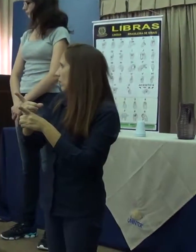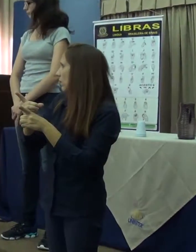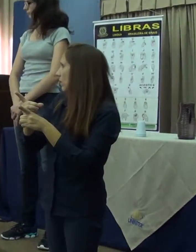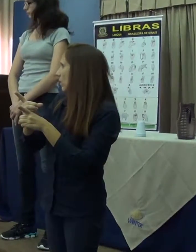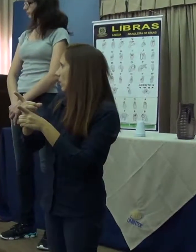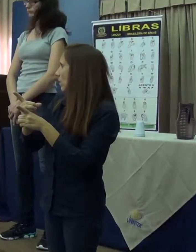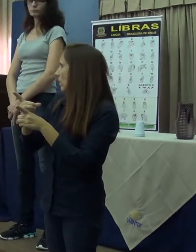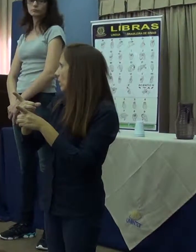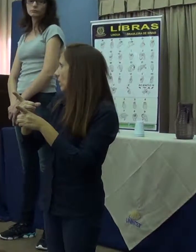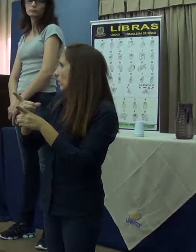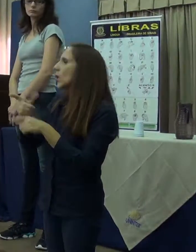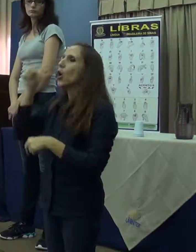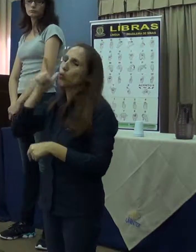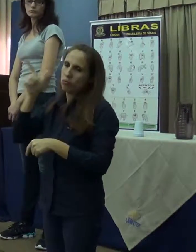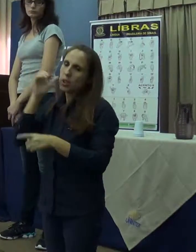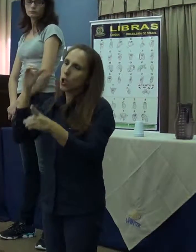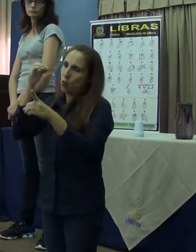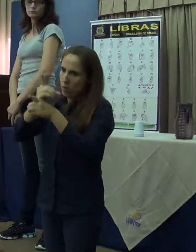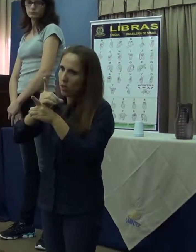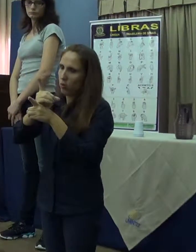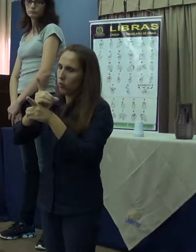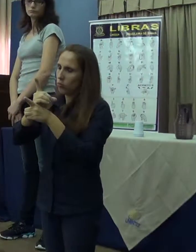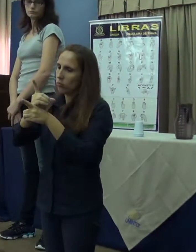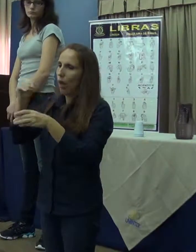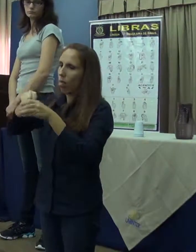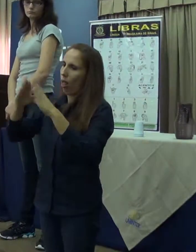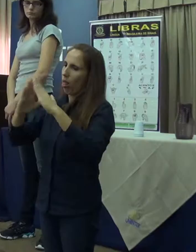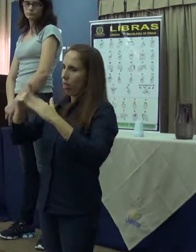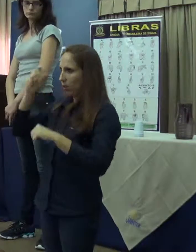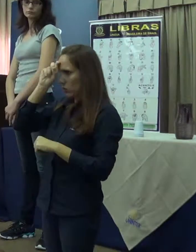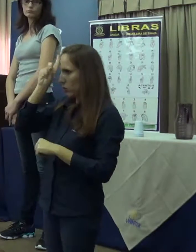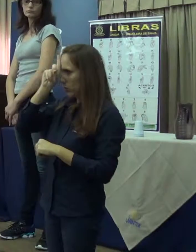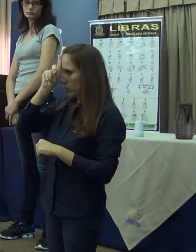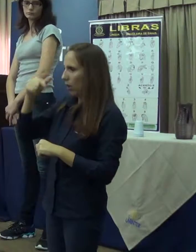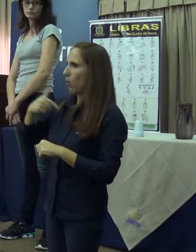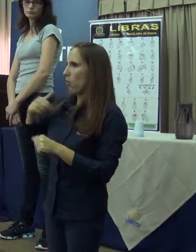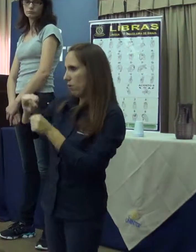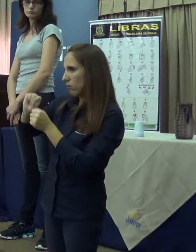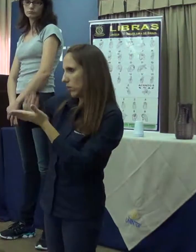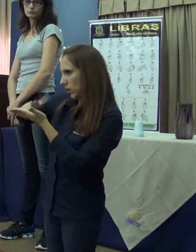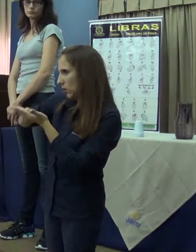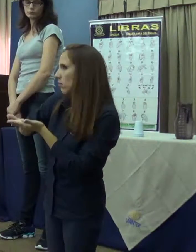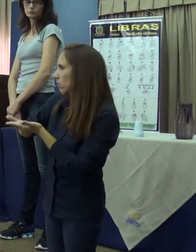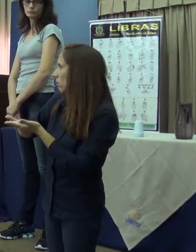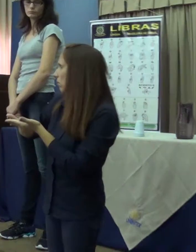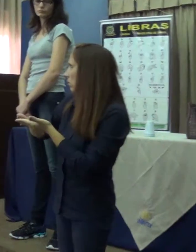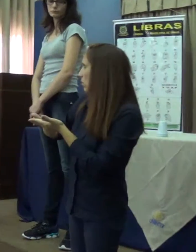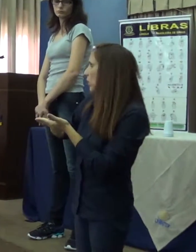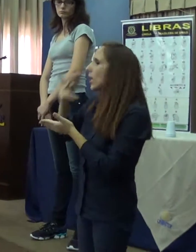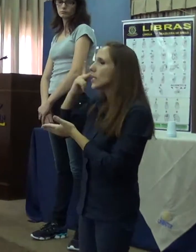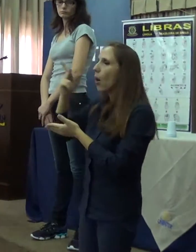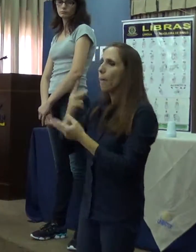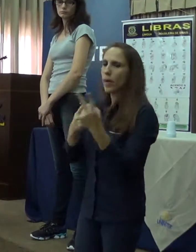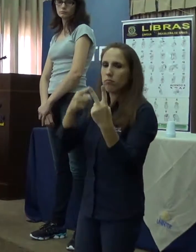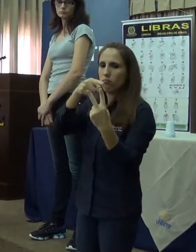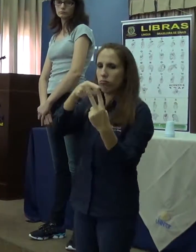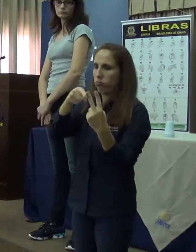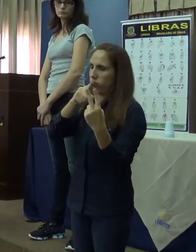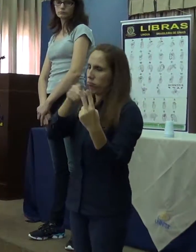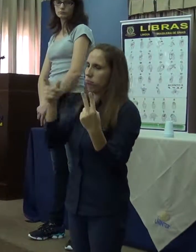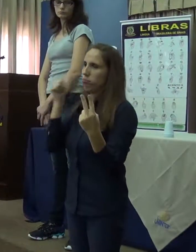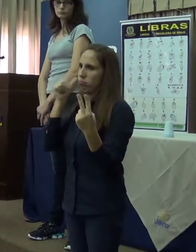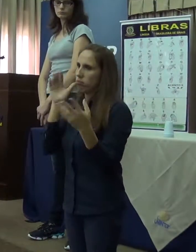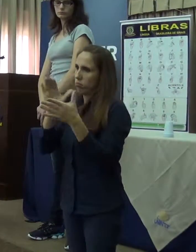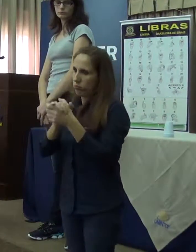A gente acabou se encontrando lá no hospital e eu fiz a interpretação para este casal. A moça